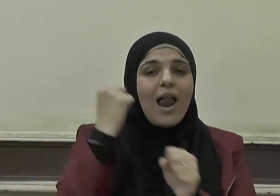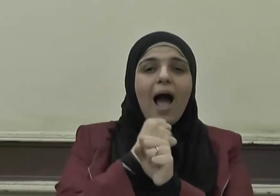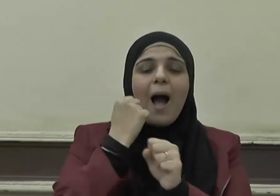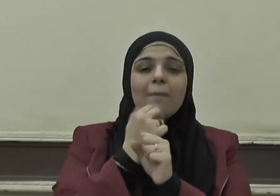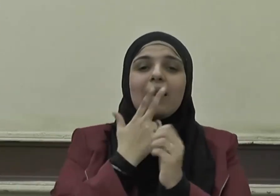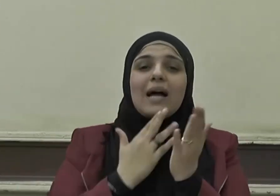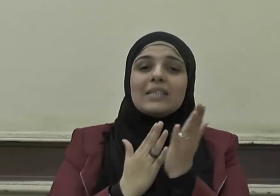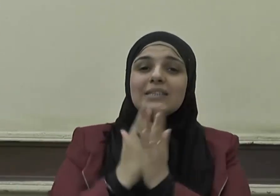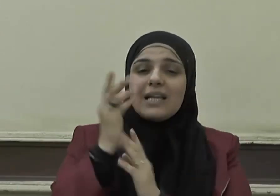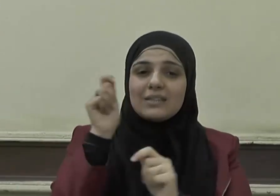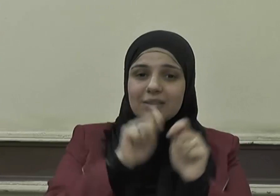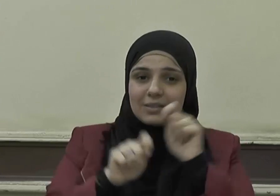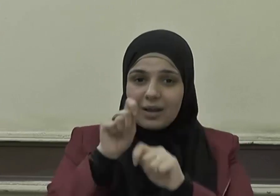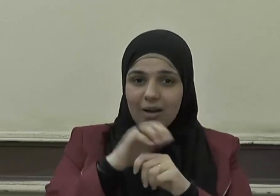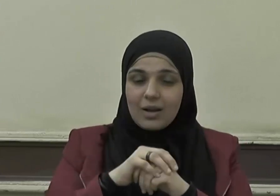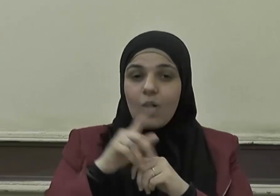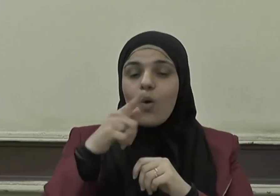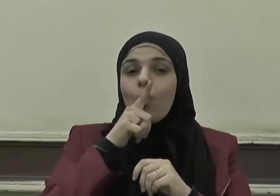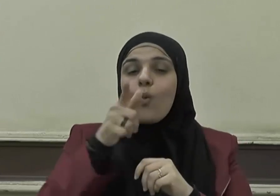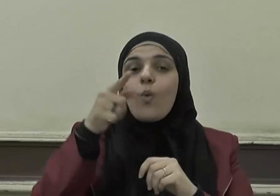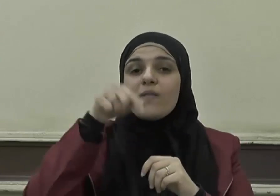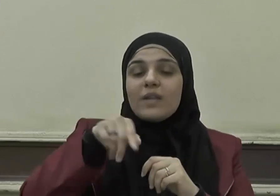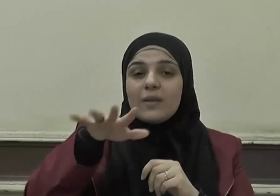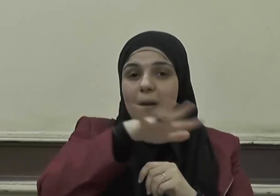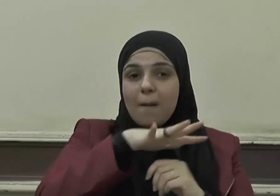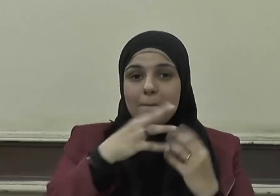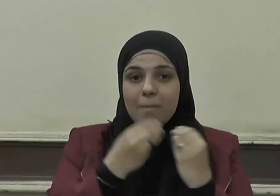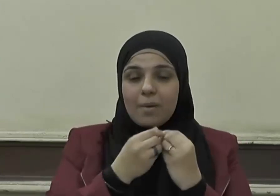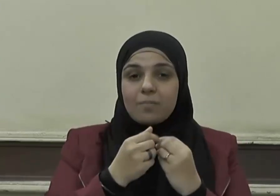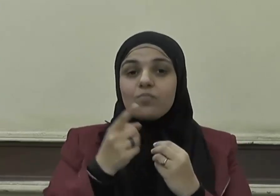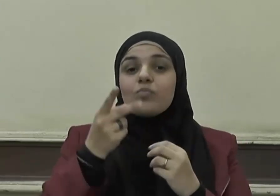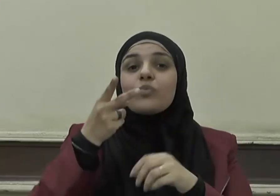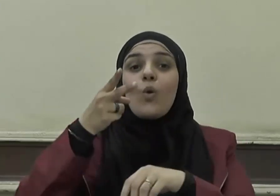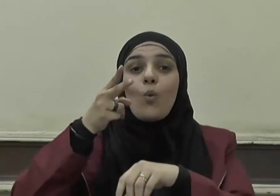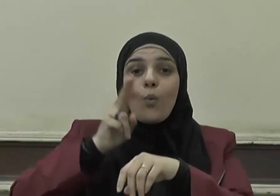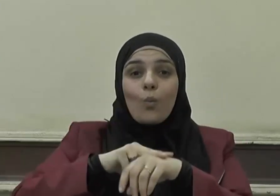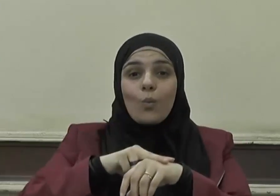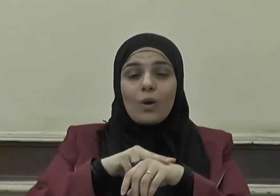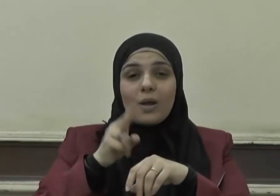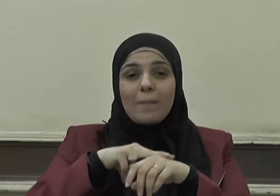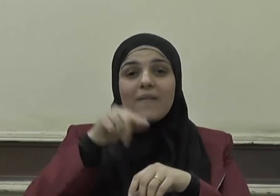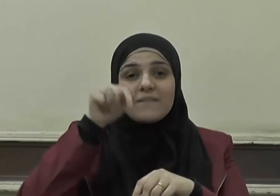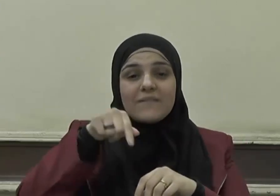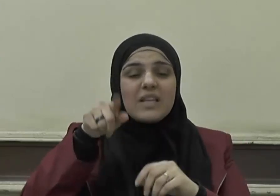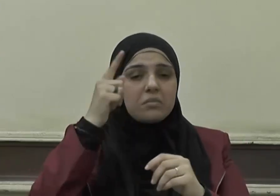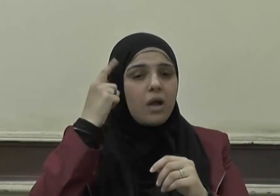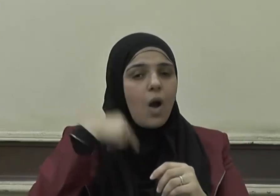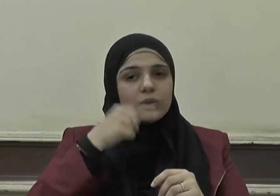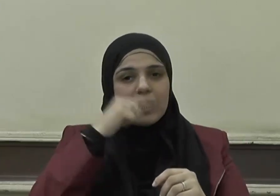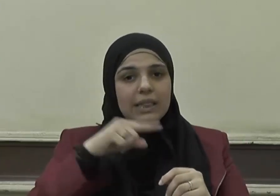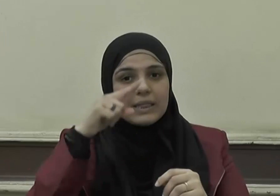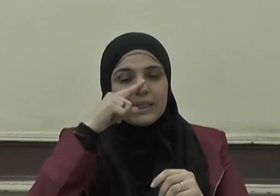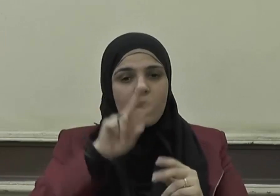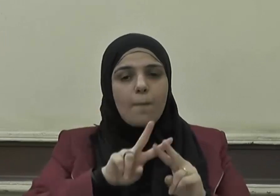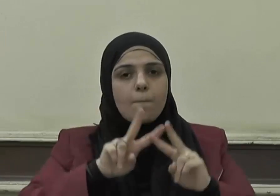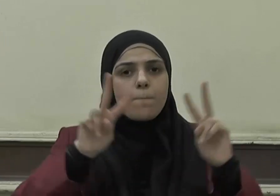صنعاً والدين منهم براء وهؤلاء هم المتنطعون الذين